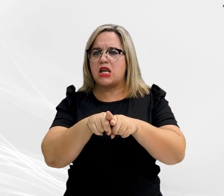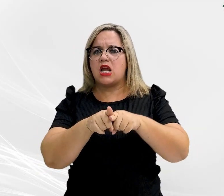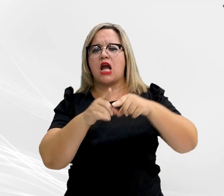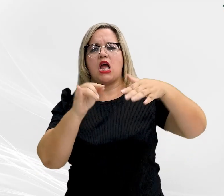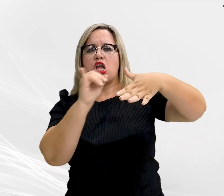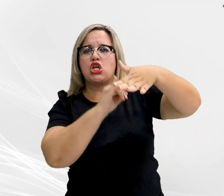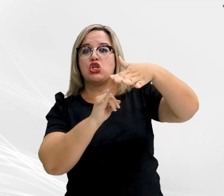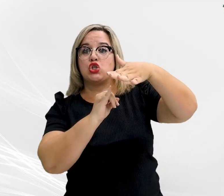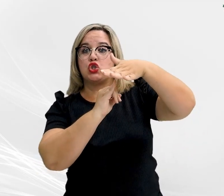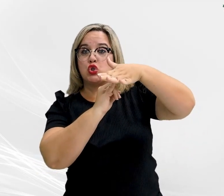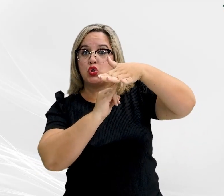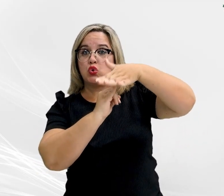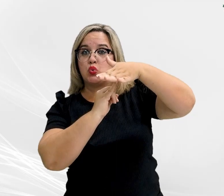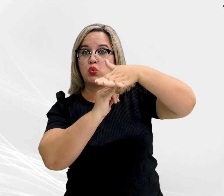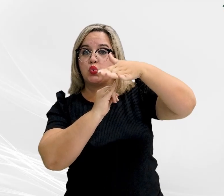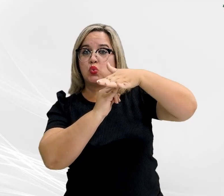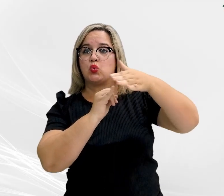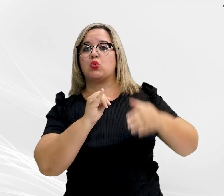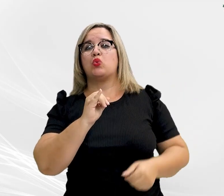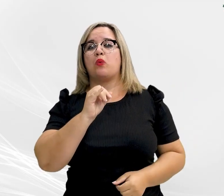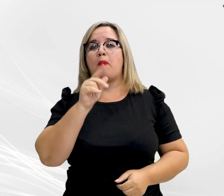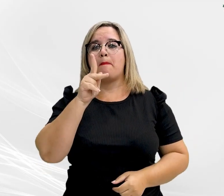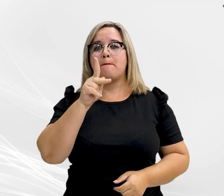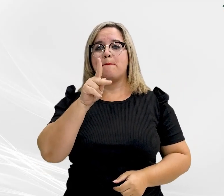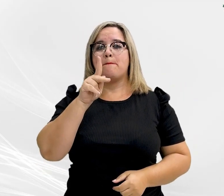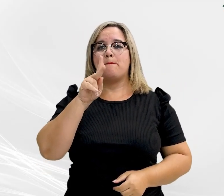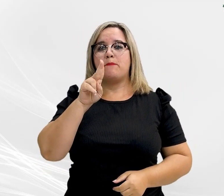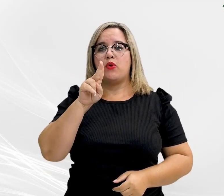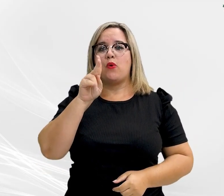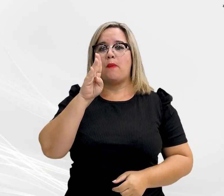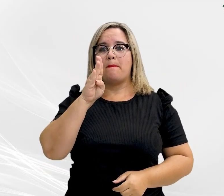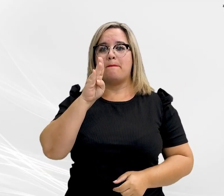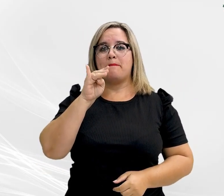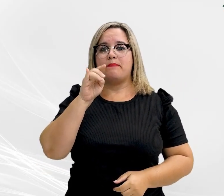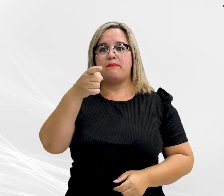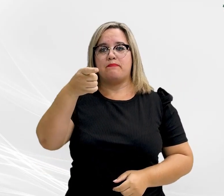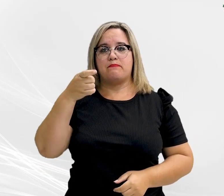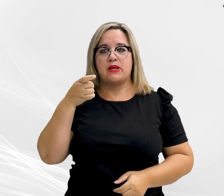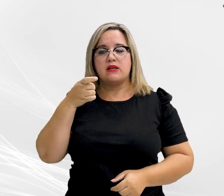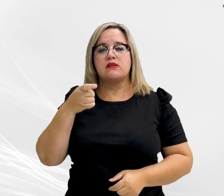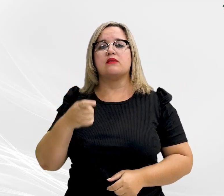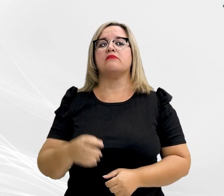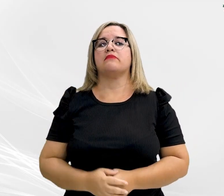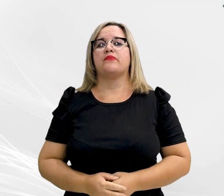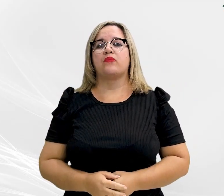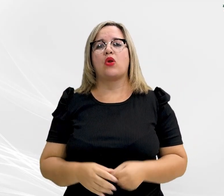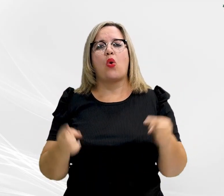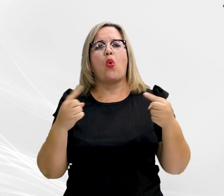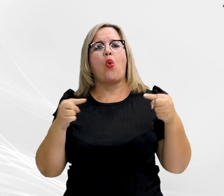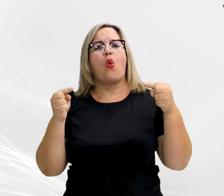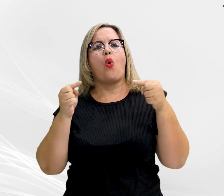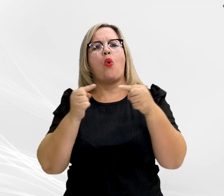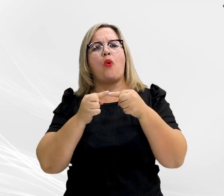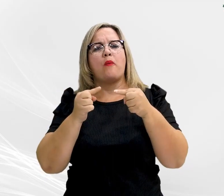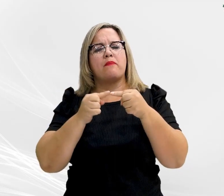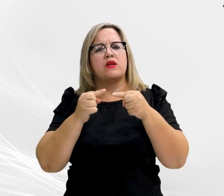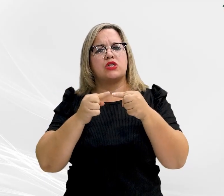aspas. Buscaremos subsídios para fazer uma radiografia, como bem definido pelo nosso Procurador-Geral de